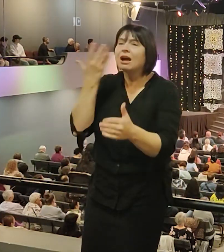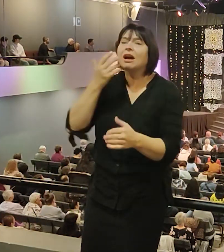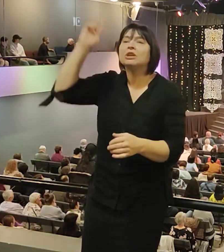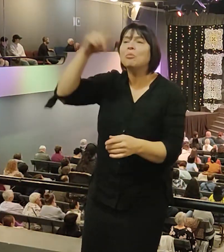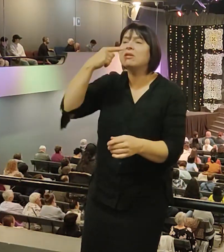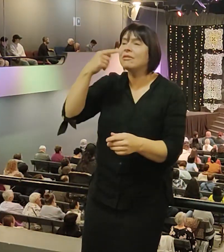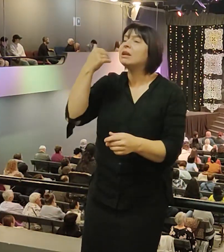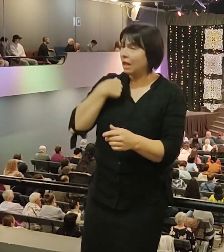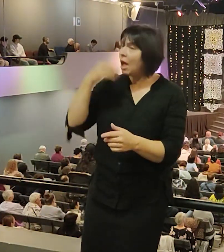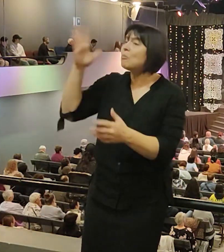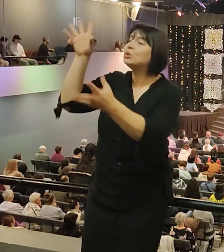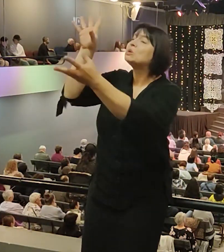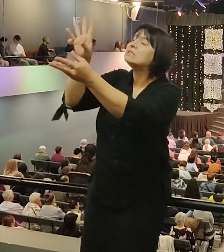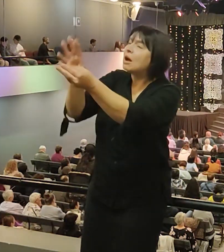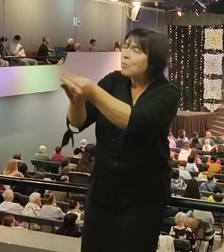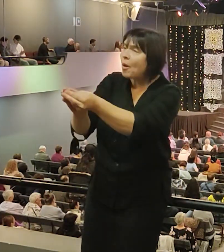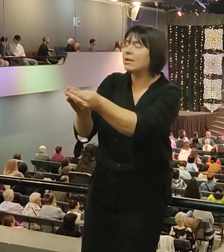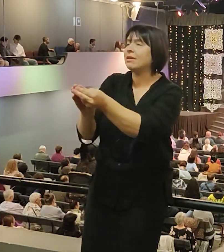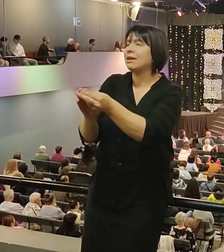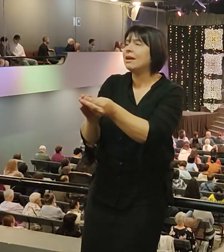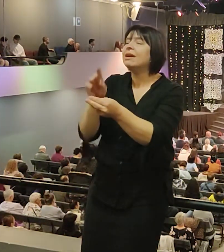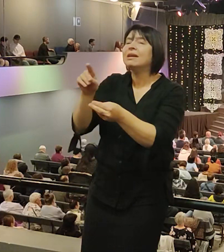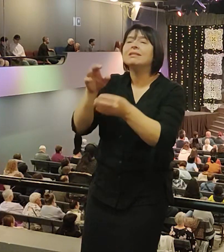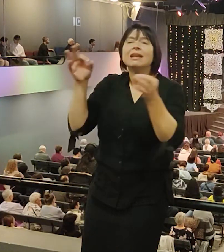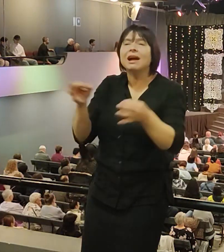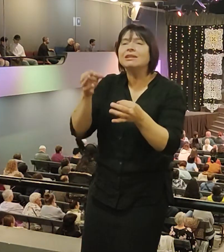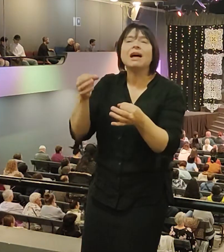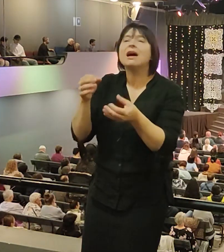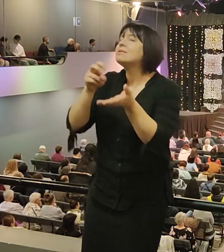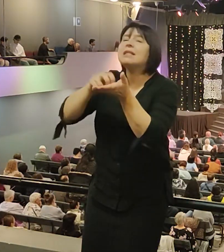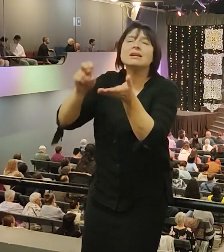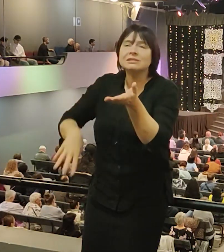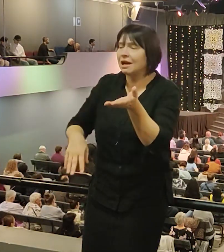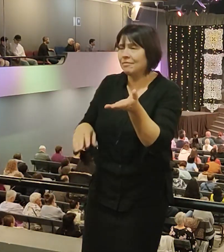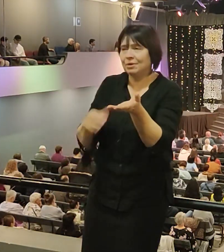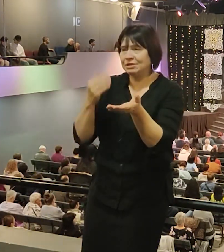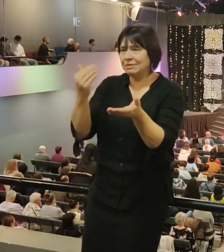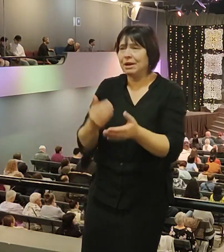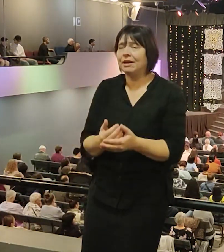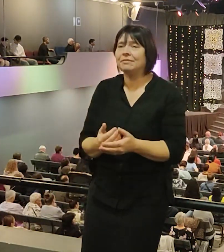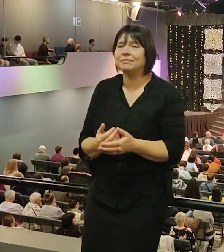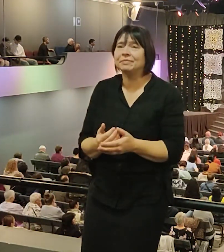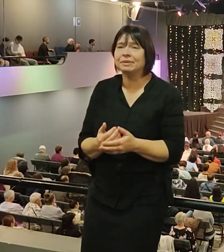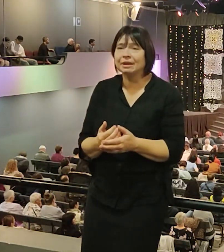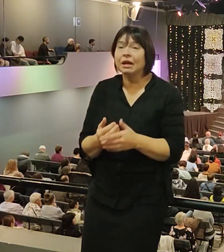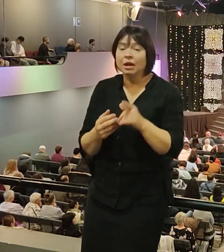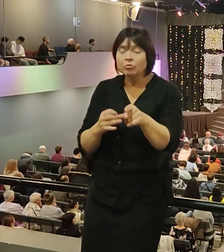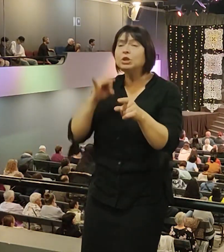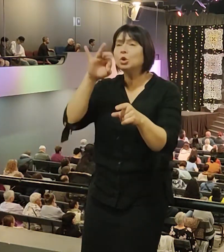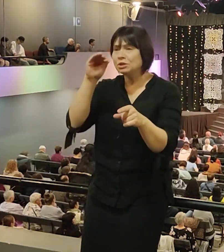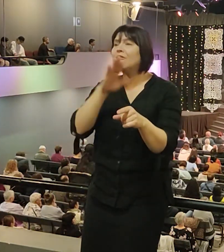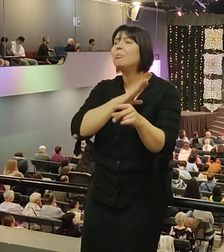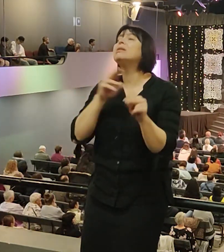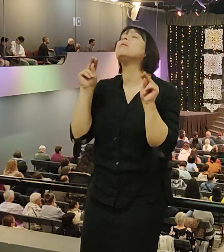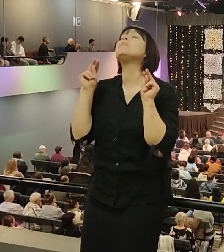и не оставлю. Он нас не забывает и наших детей не забывает, друзья. Иосиф был праведным человеком.